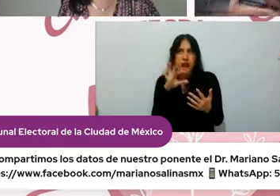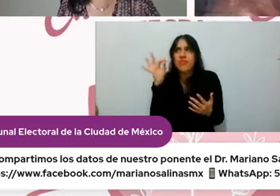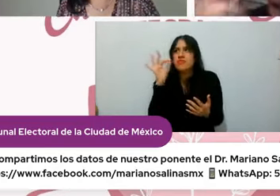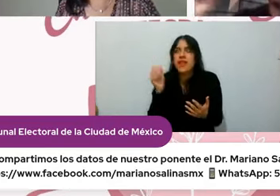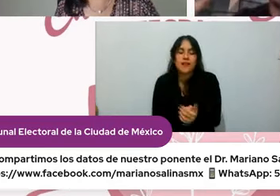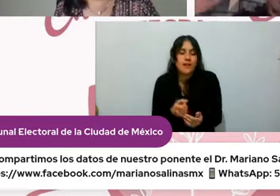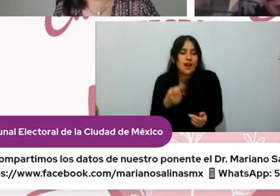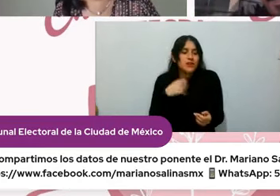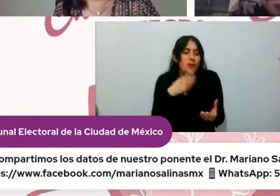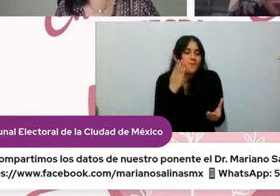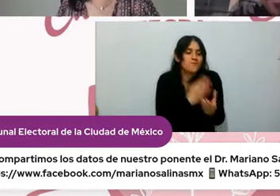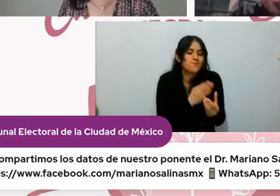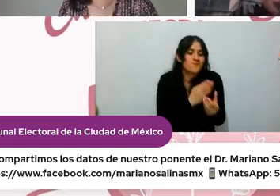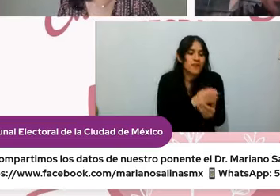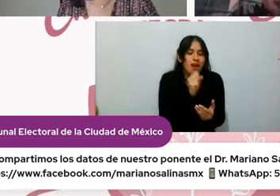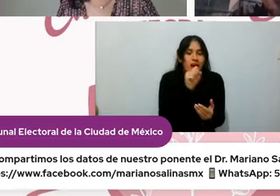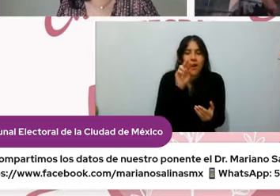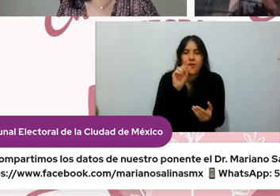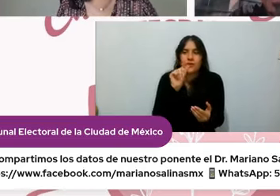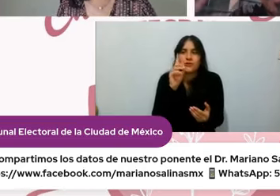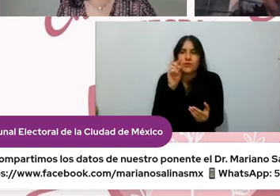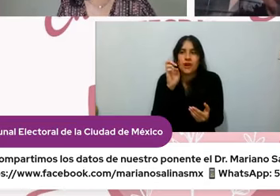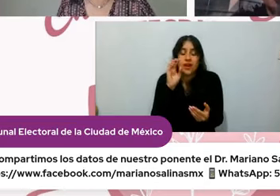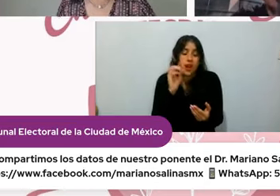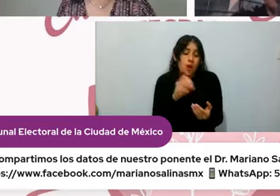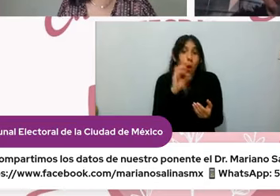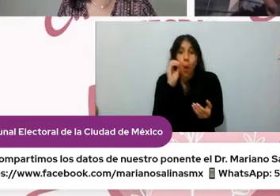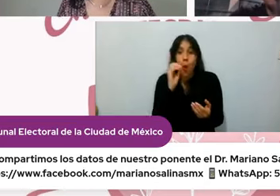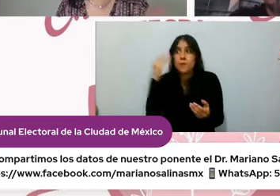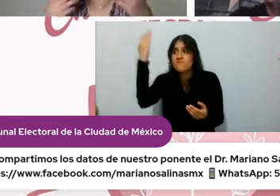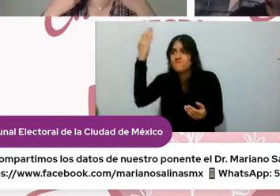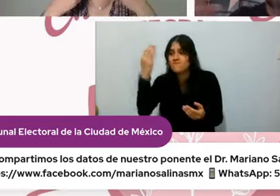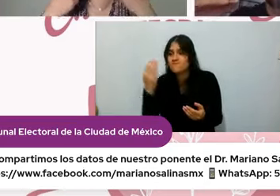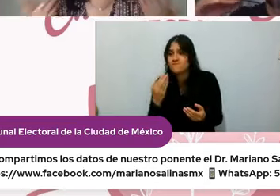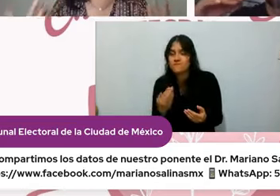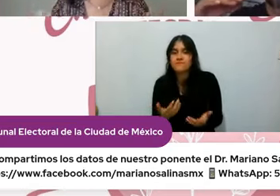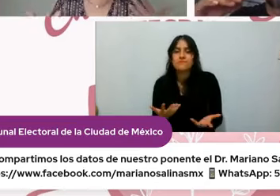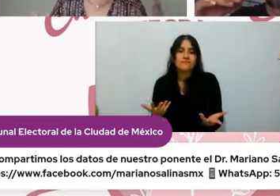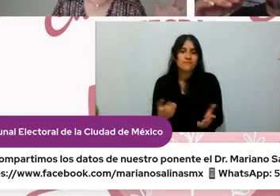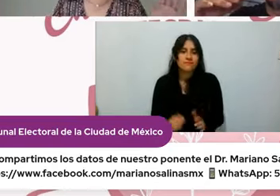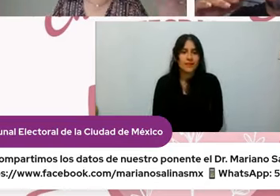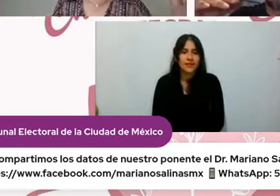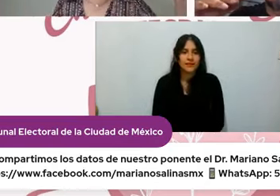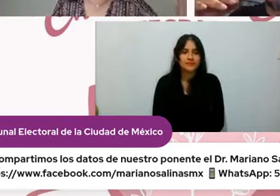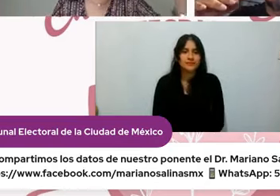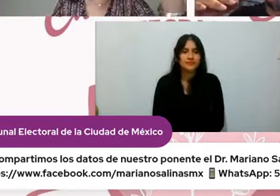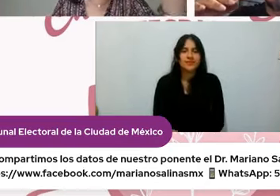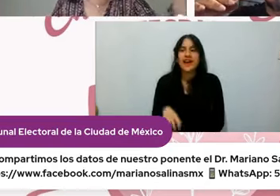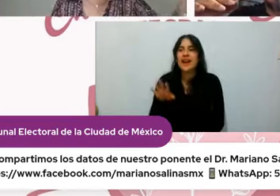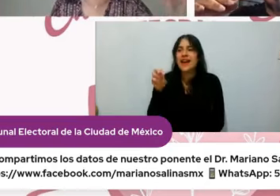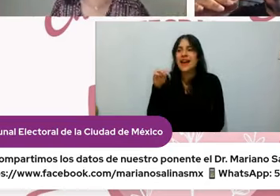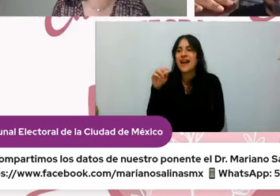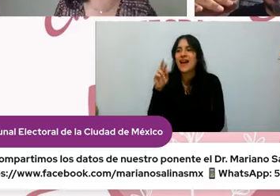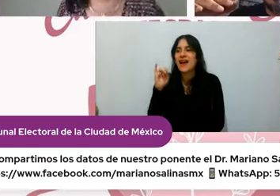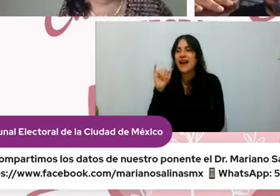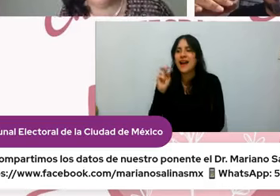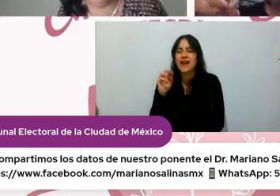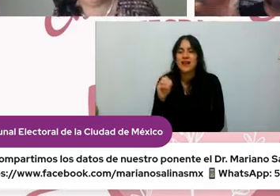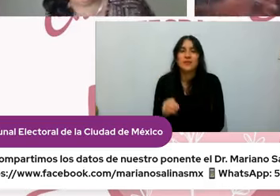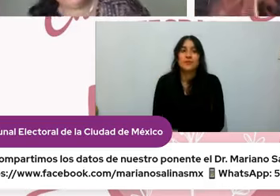implica una pérdida sí ¿no? bueno Mariano mira mis cachetes yo siempre digo uno y uno